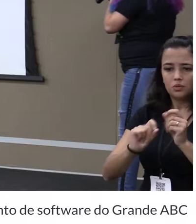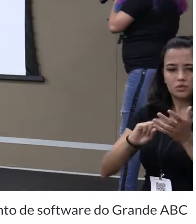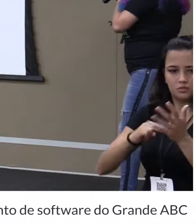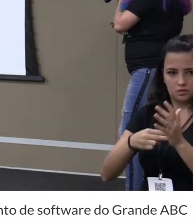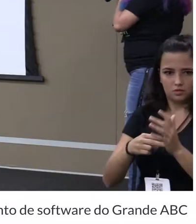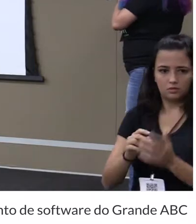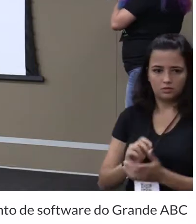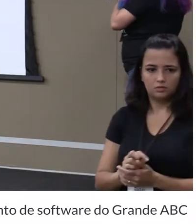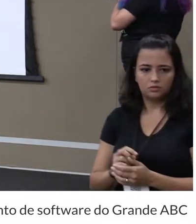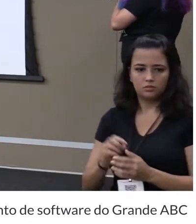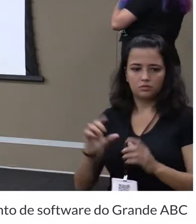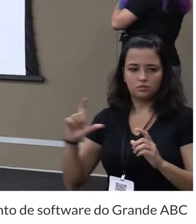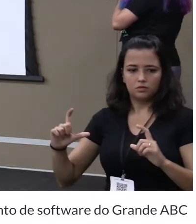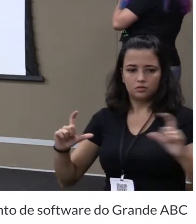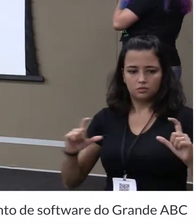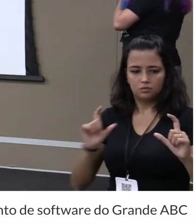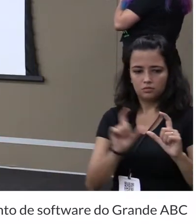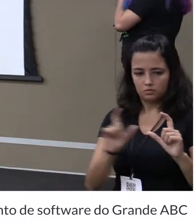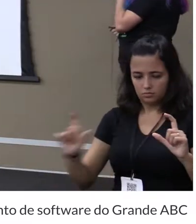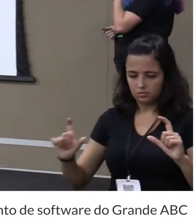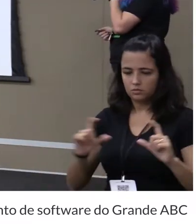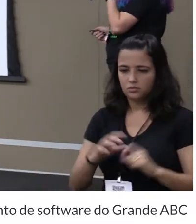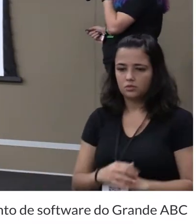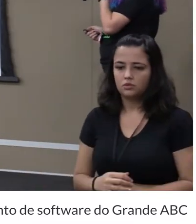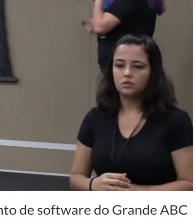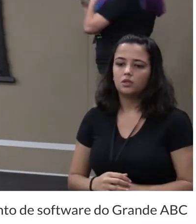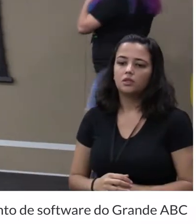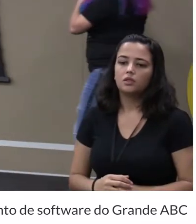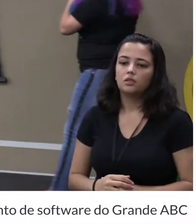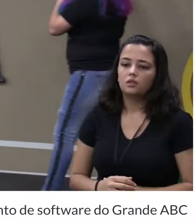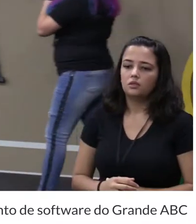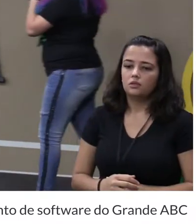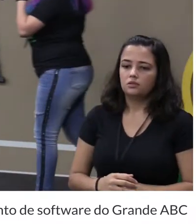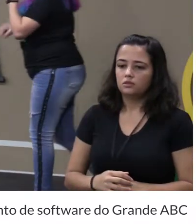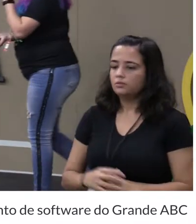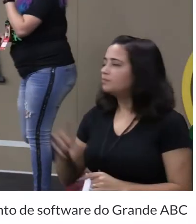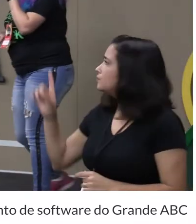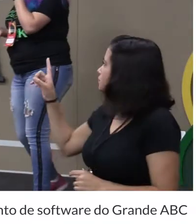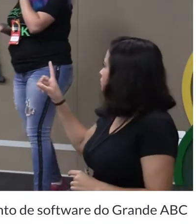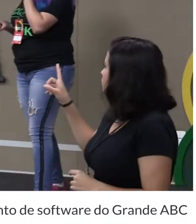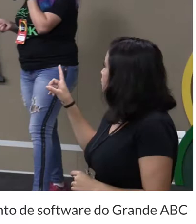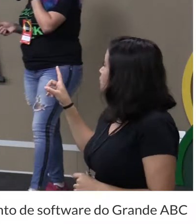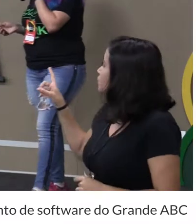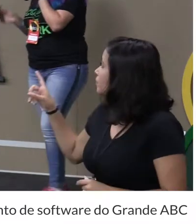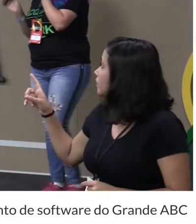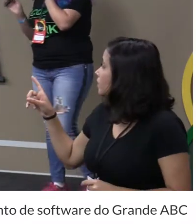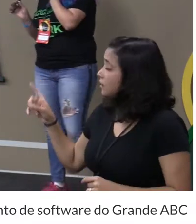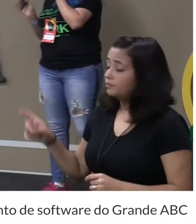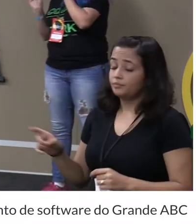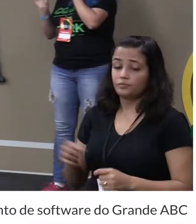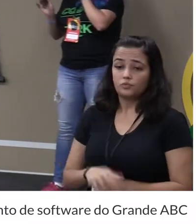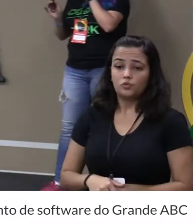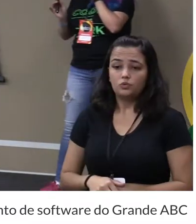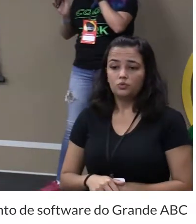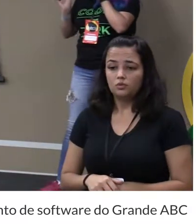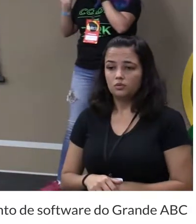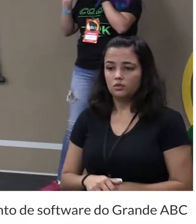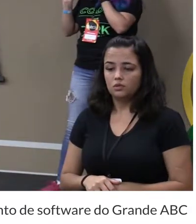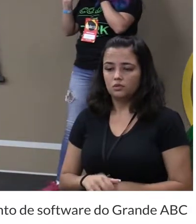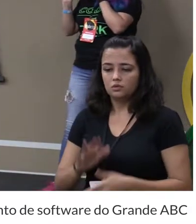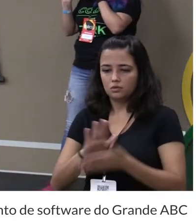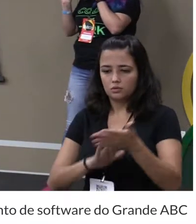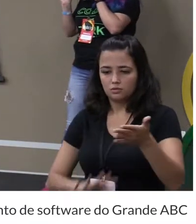Isso daqui é o template, static get template, óbvio. O template, ele é uma